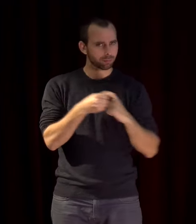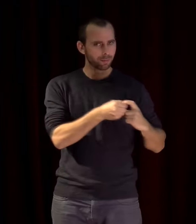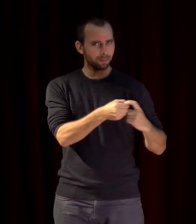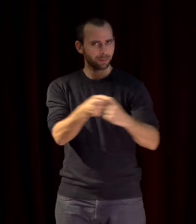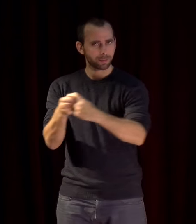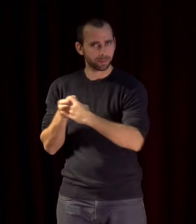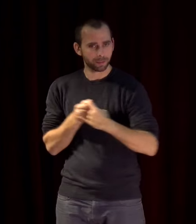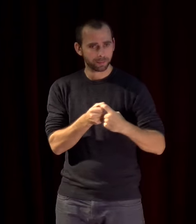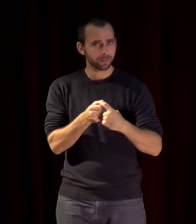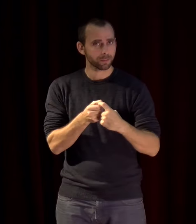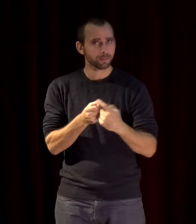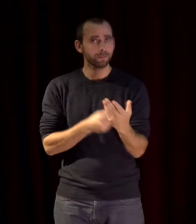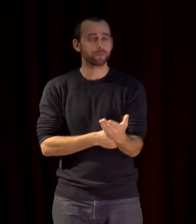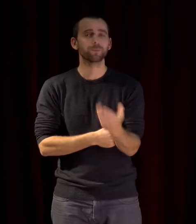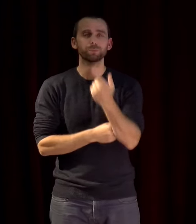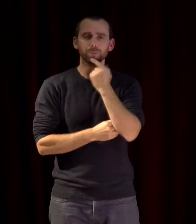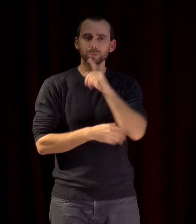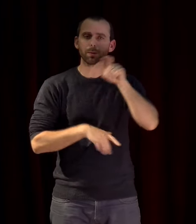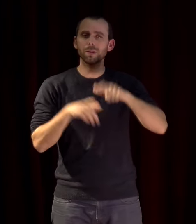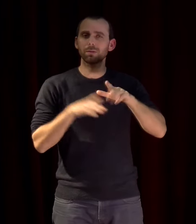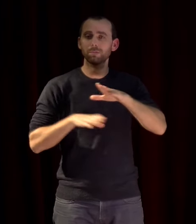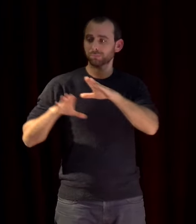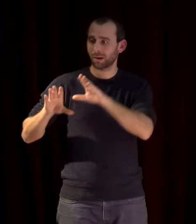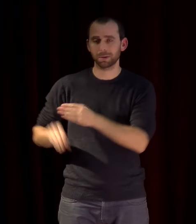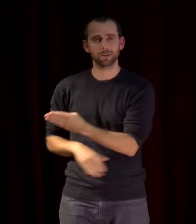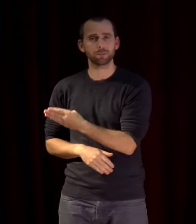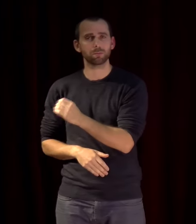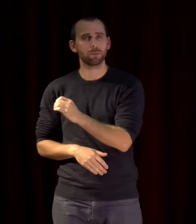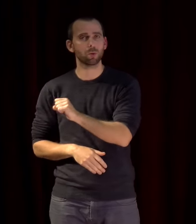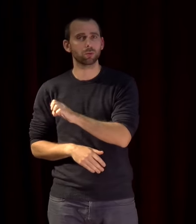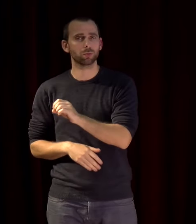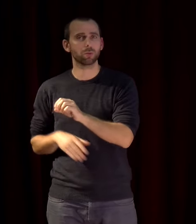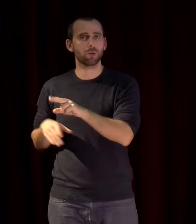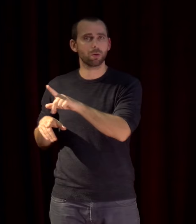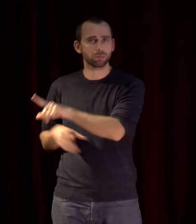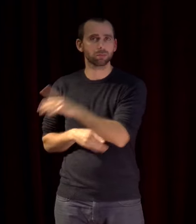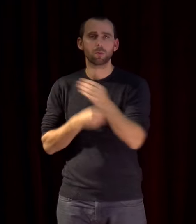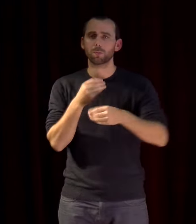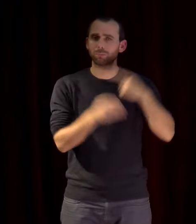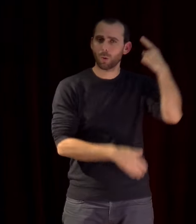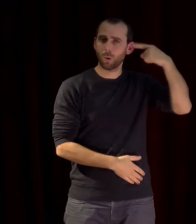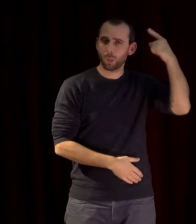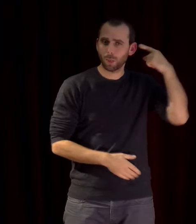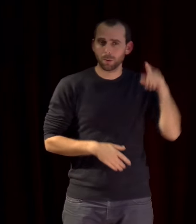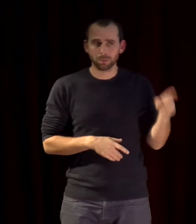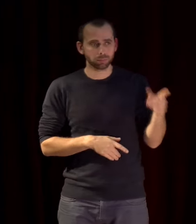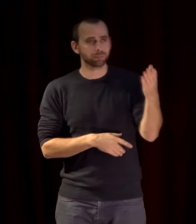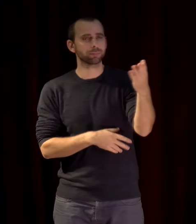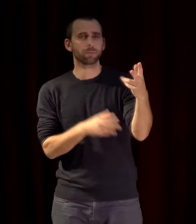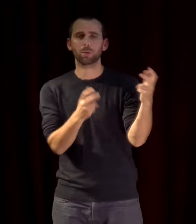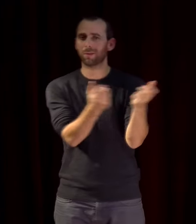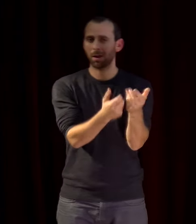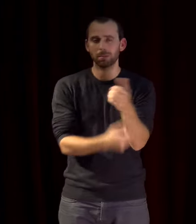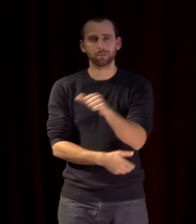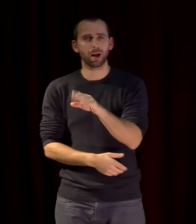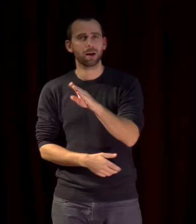direct les habitants de Mossoul et ceux de Londres les jeunes du Bruxelles et ceux d'Abidjan